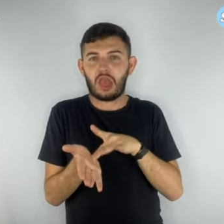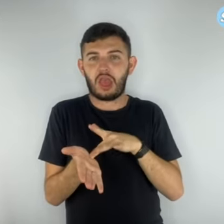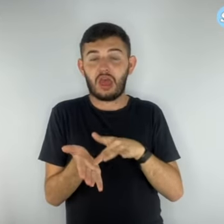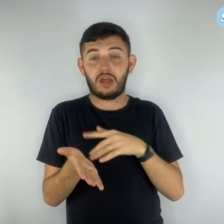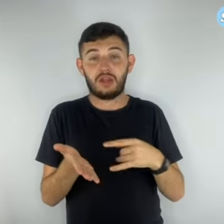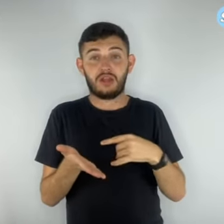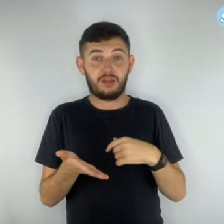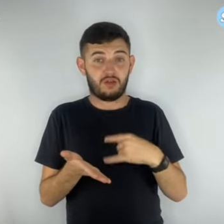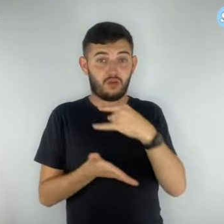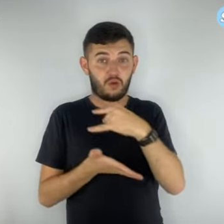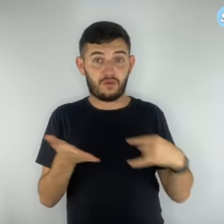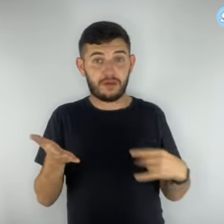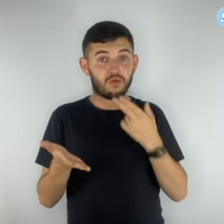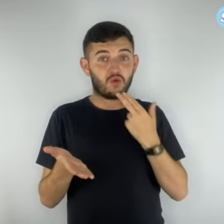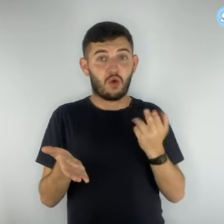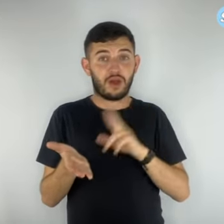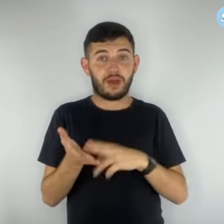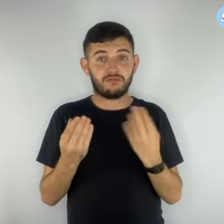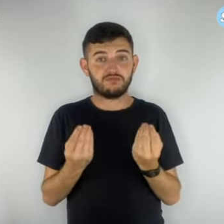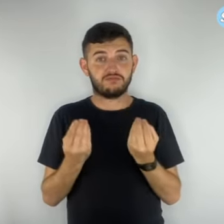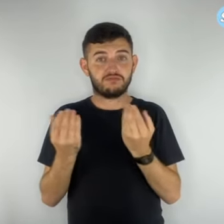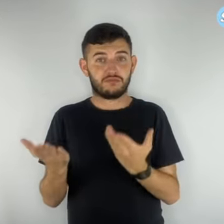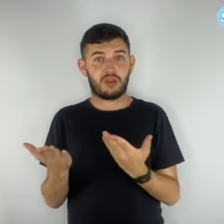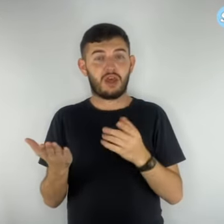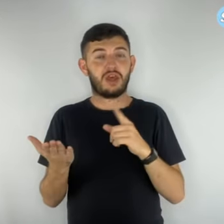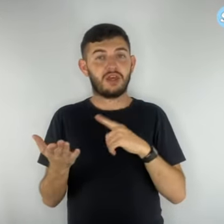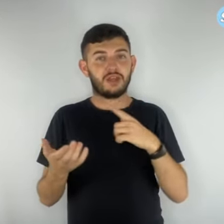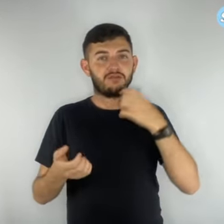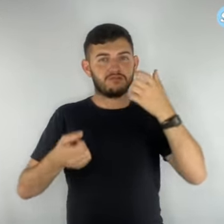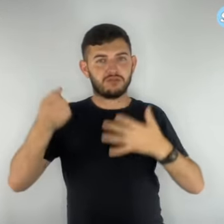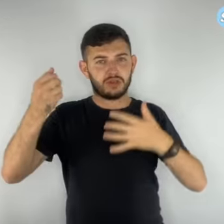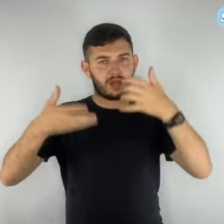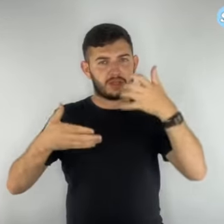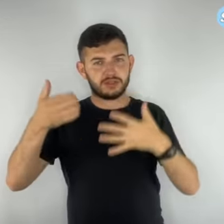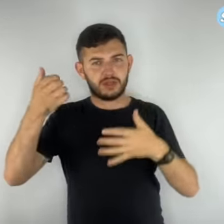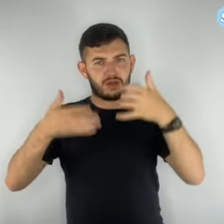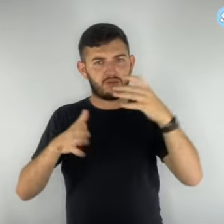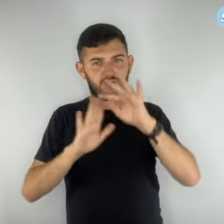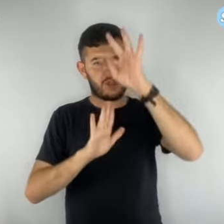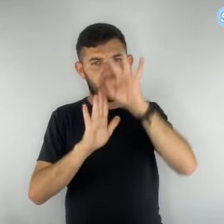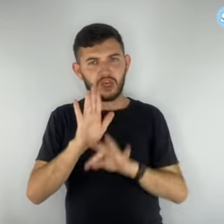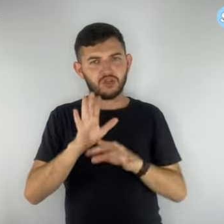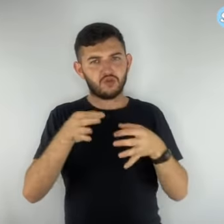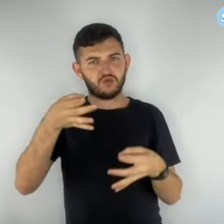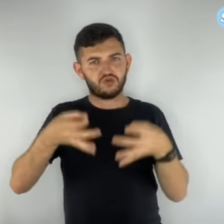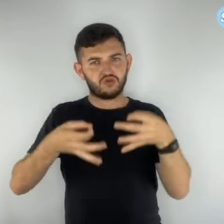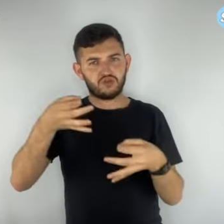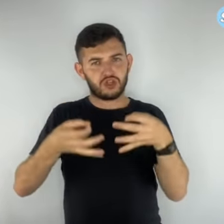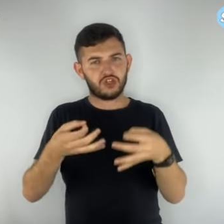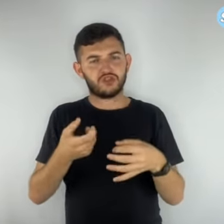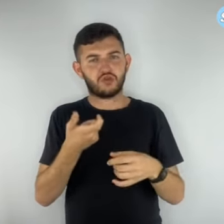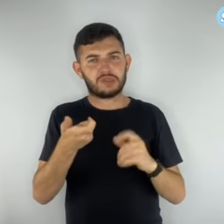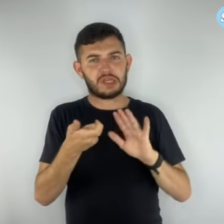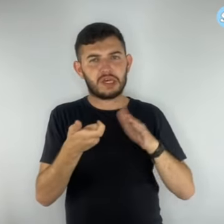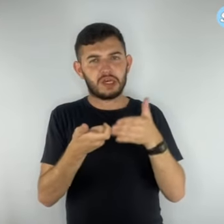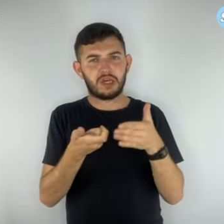pelos correios e traz uma série de argumentos jurídicos bem fundamentados, além de endereço de e-mail,